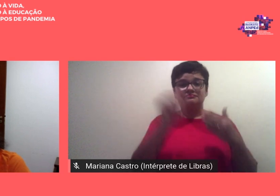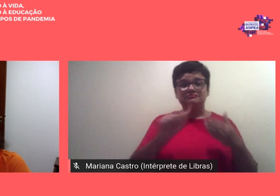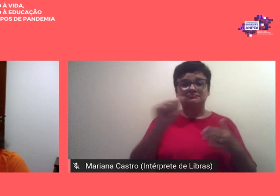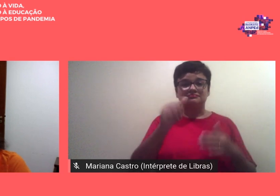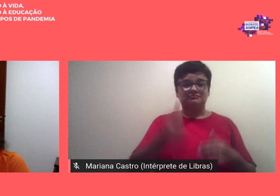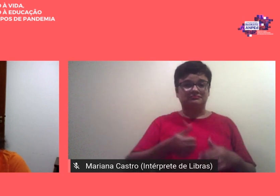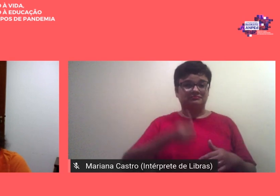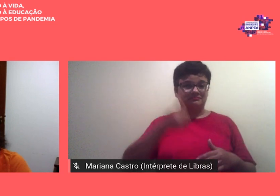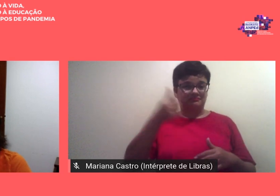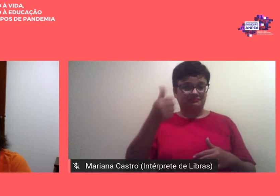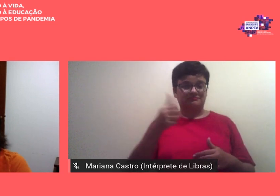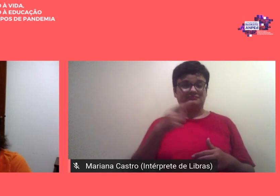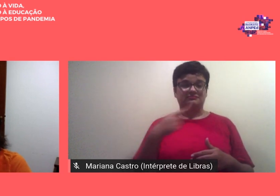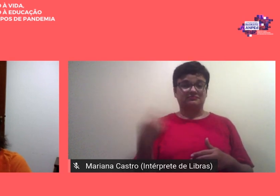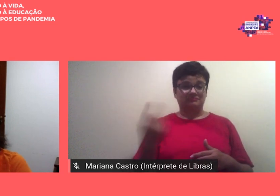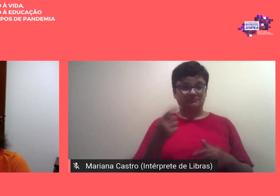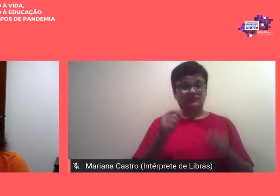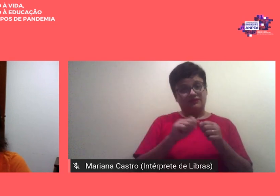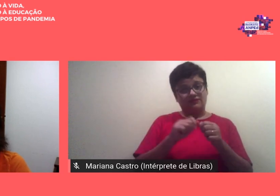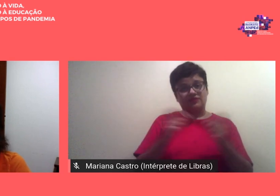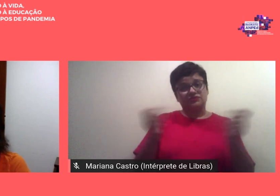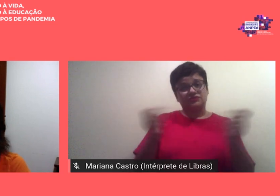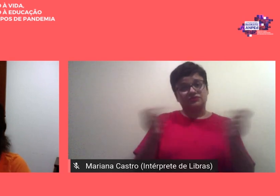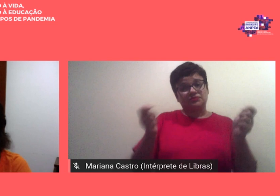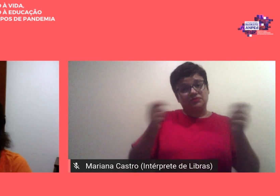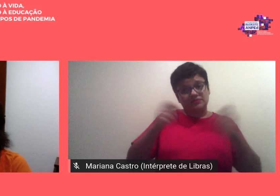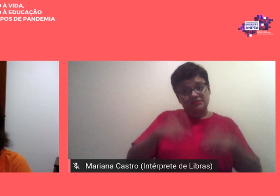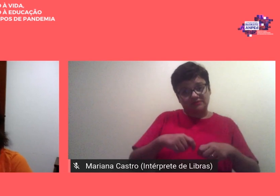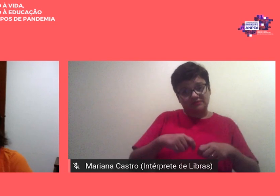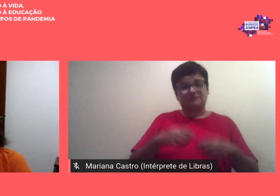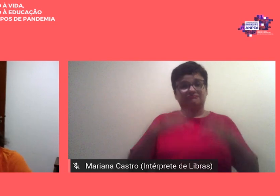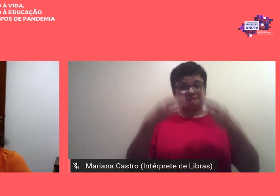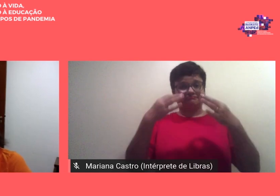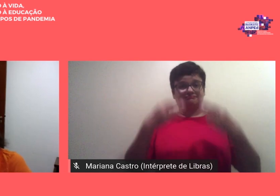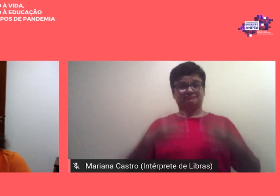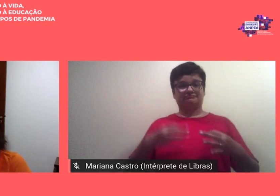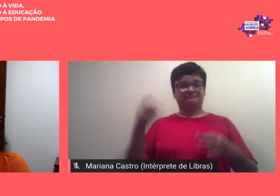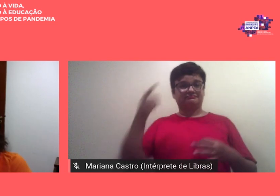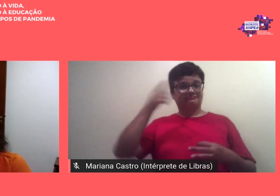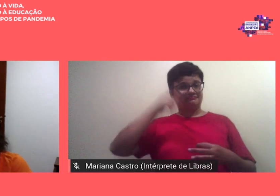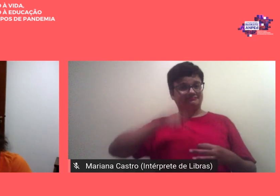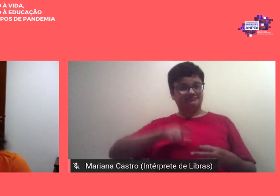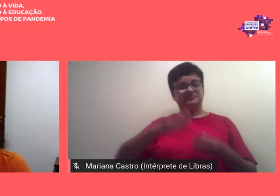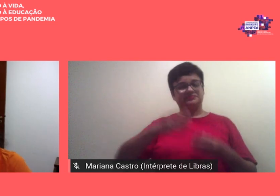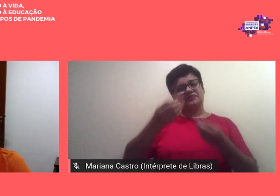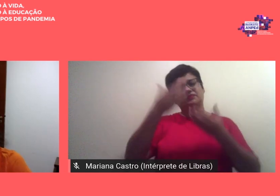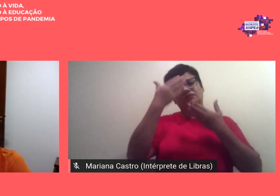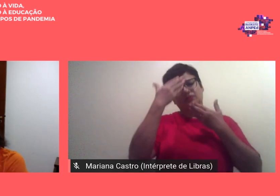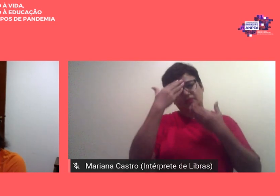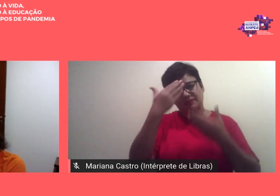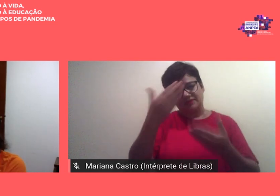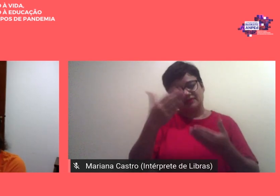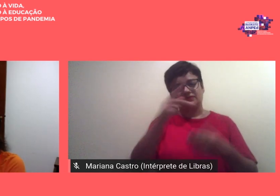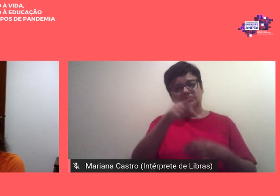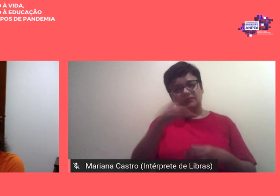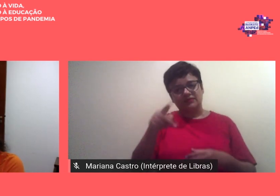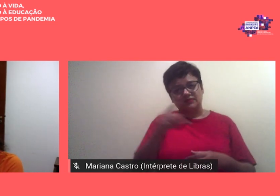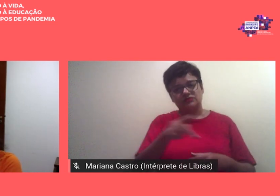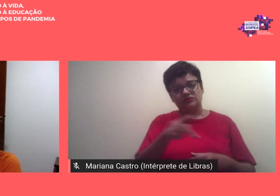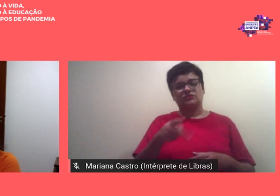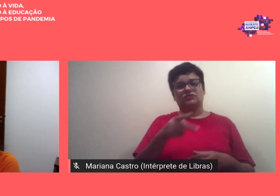fizemos o que foi possível e deu muito certo então nossos profundos agradecimentos aos professores e